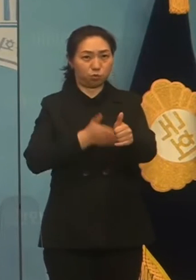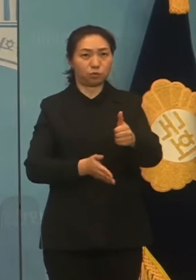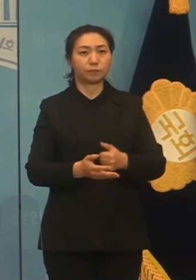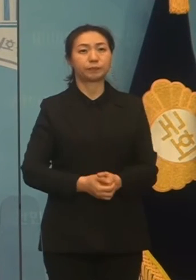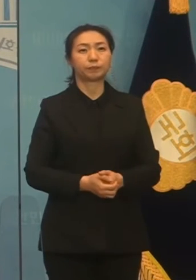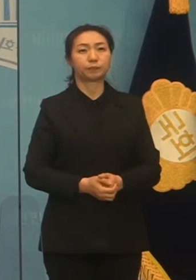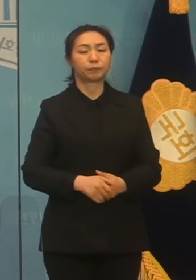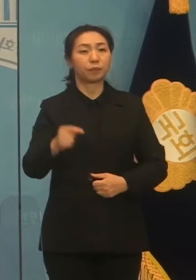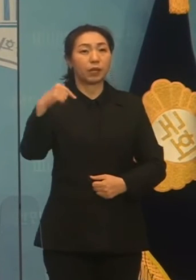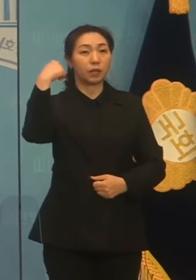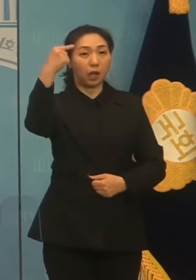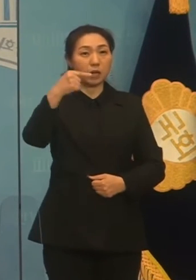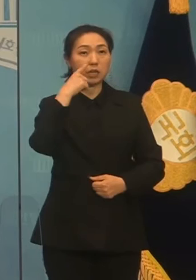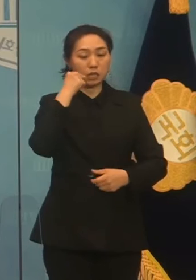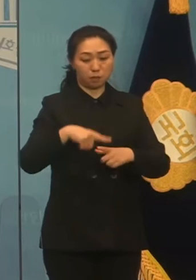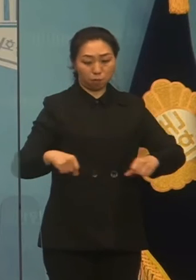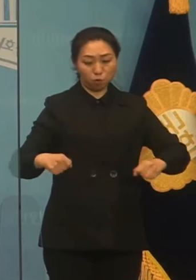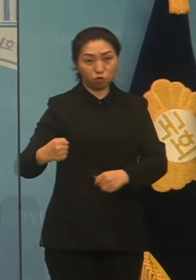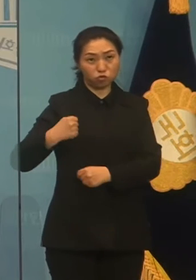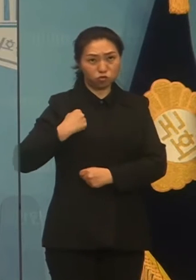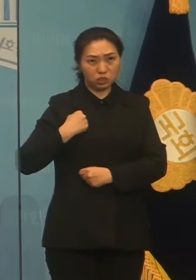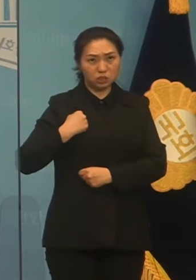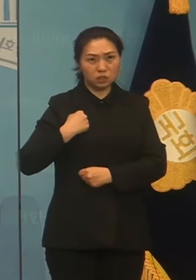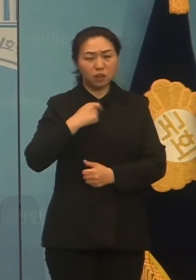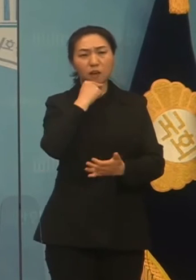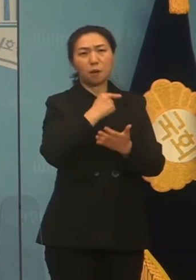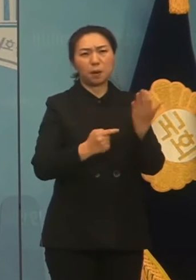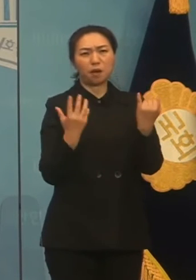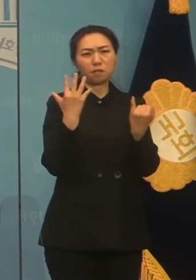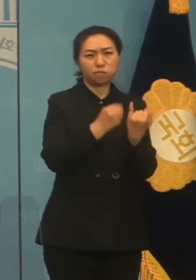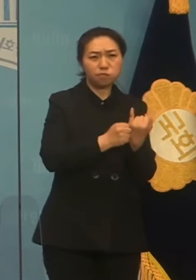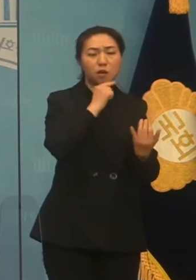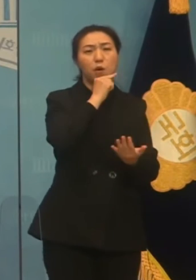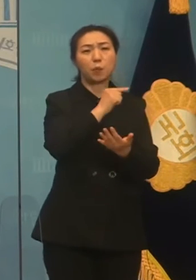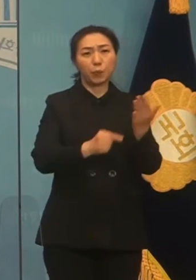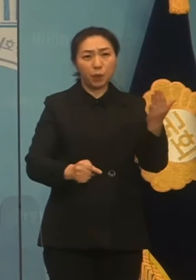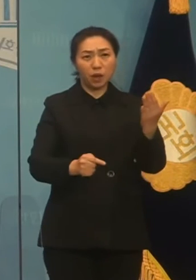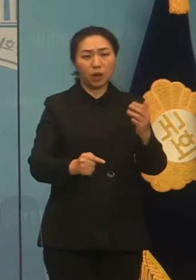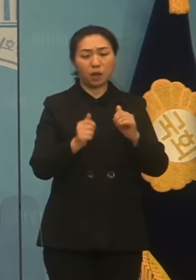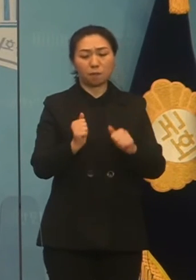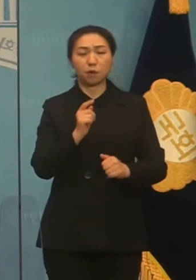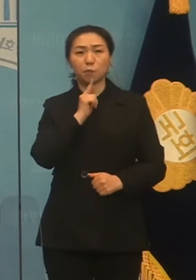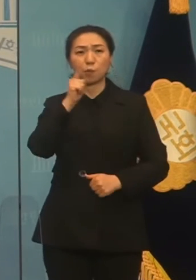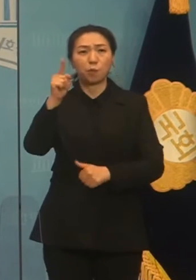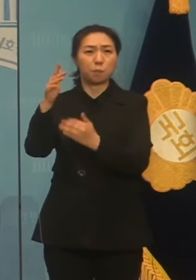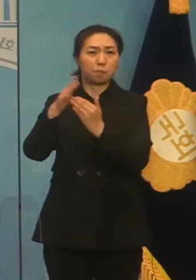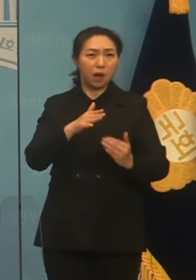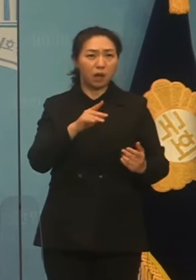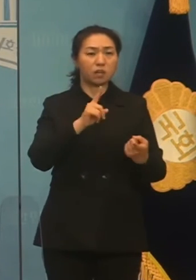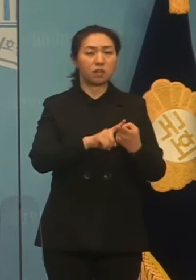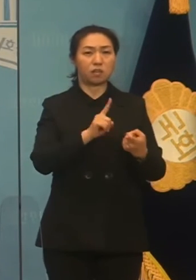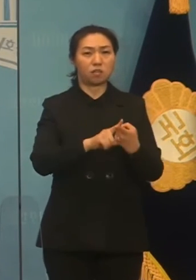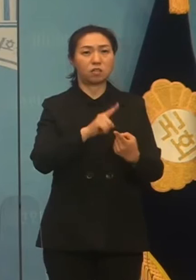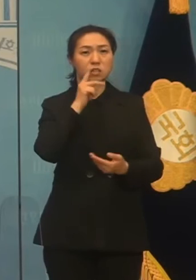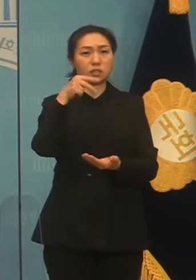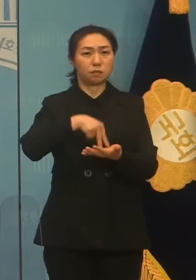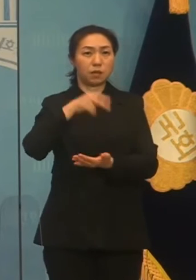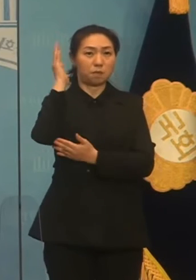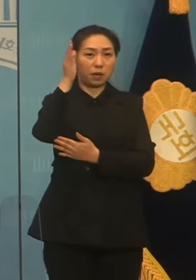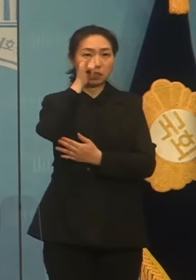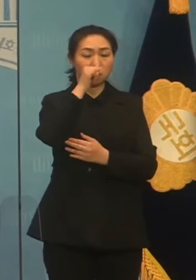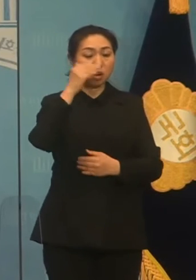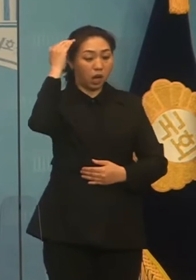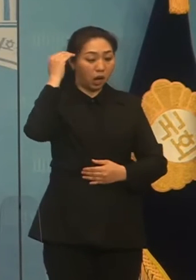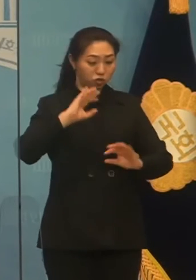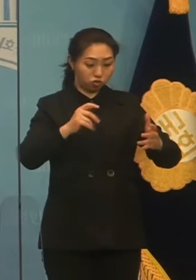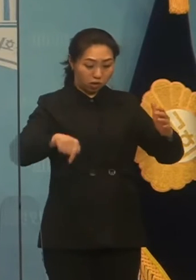다음은 일본군 위안부 손대제품소 각하 결정 관련해서 베팅하고 있습니다. 국내에서 일본군